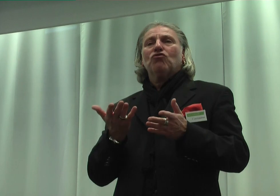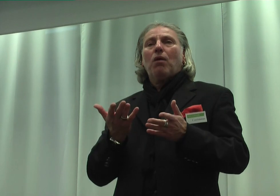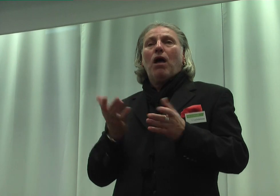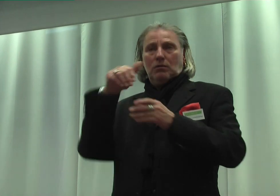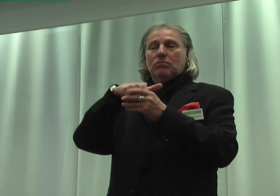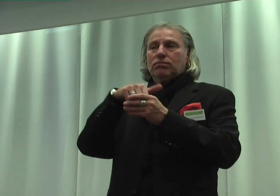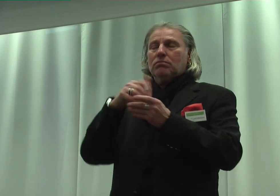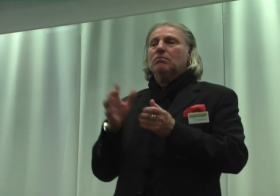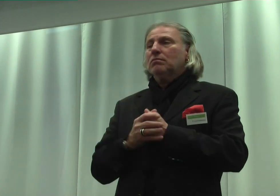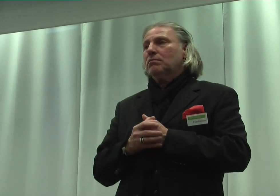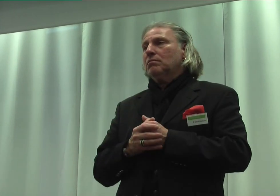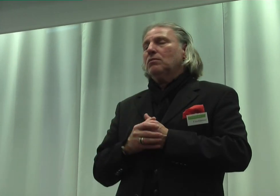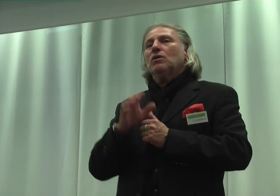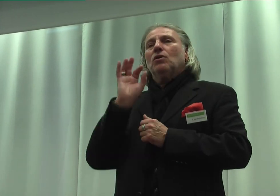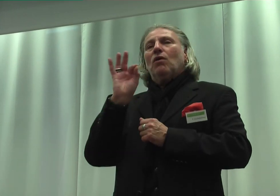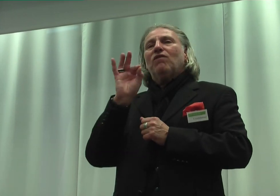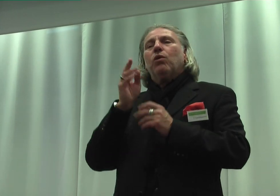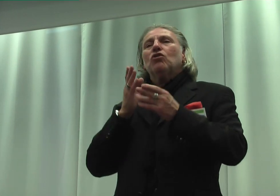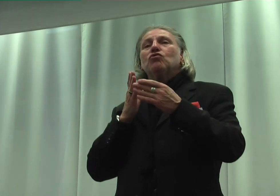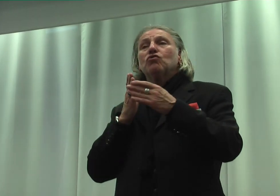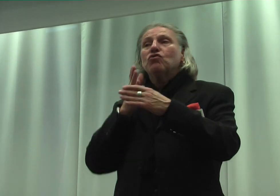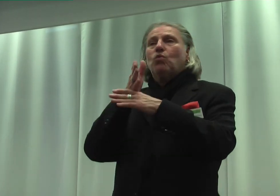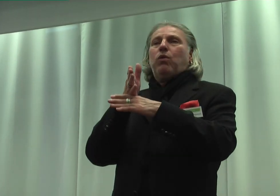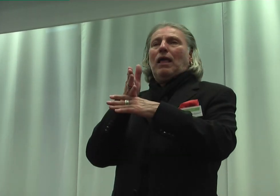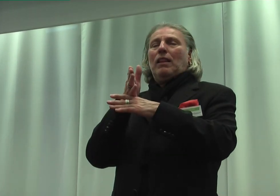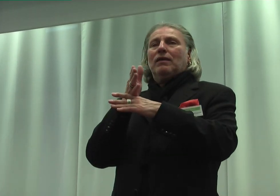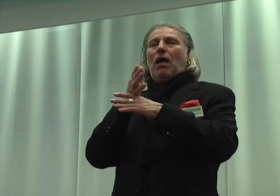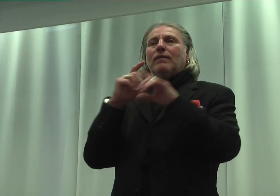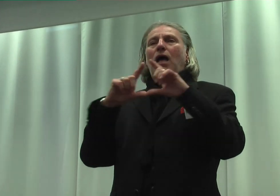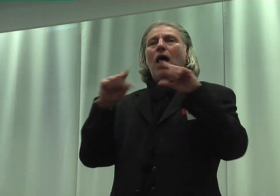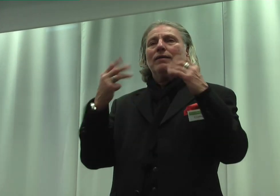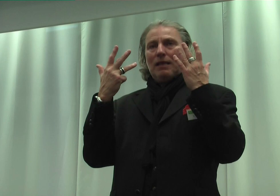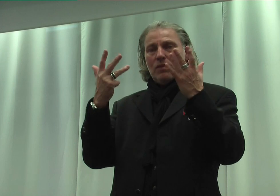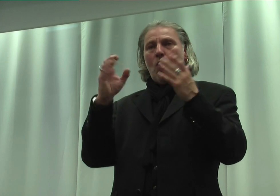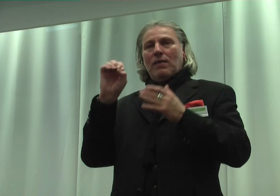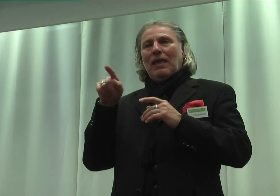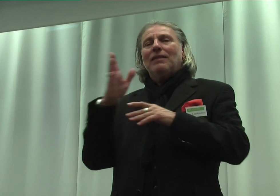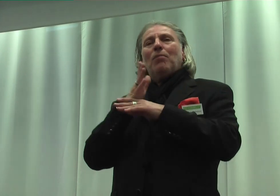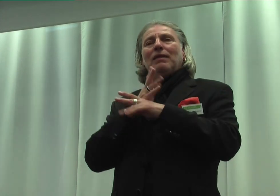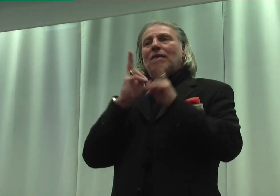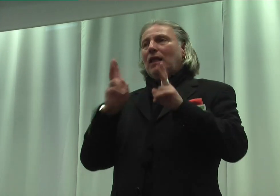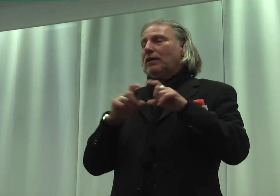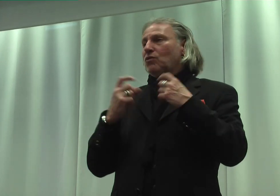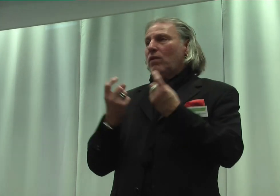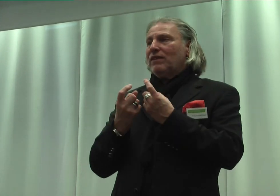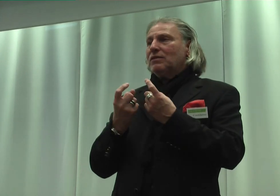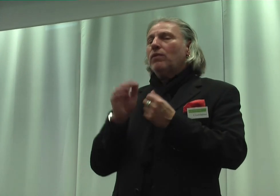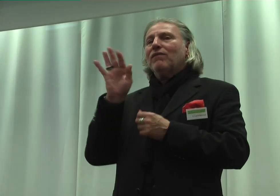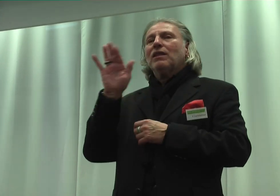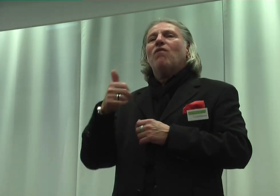hinsichtlich der Zugänglichkeit Artikel 9 E-Bietrechtskonvention wird auch professionelle